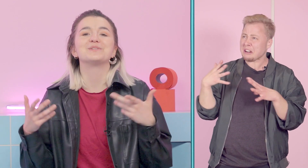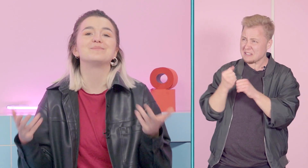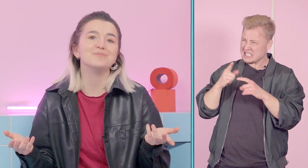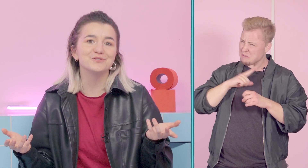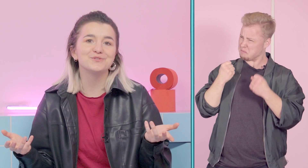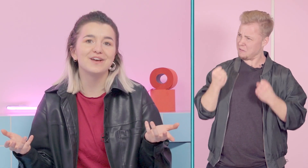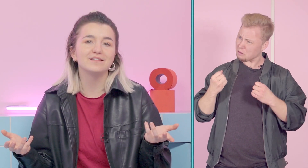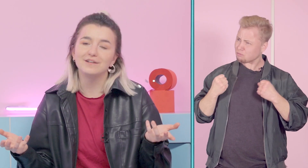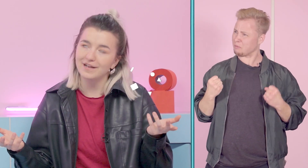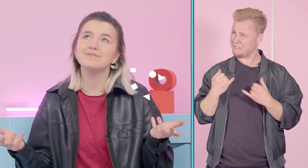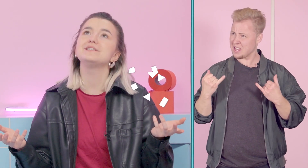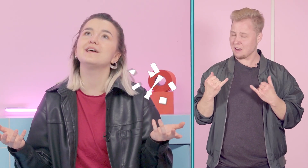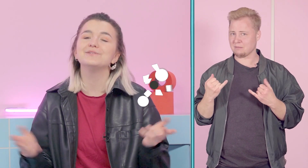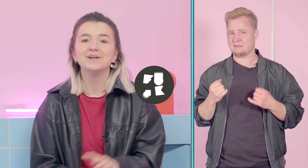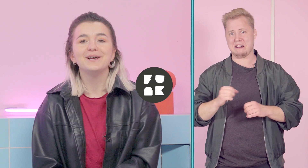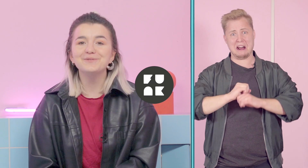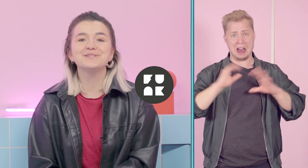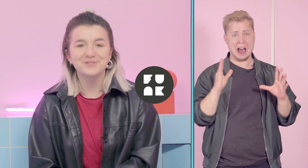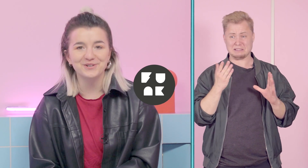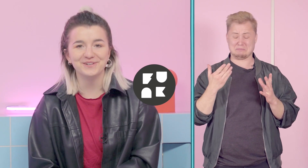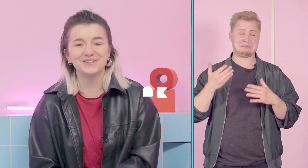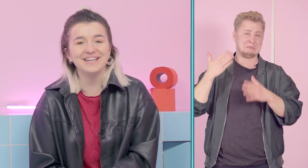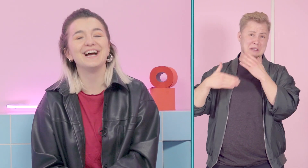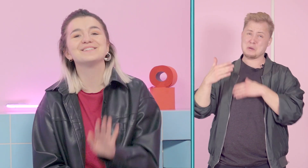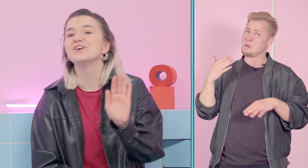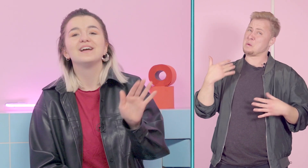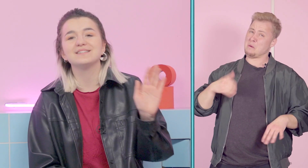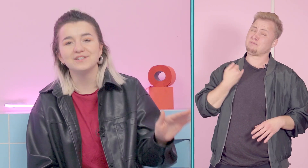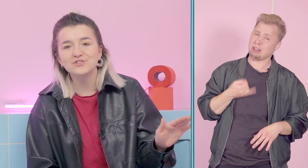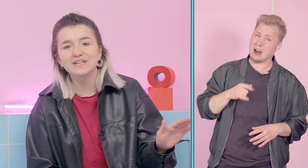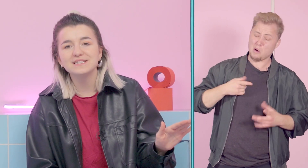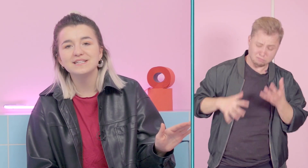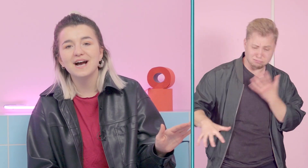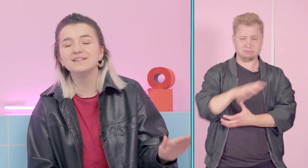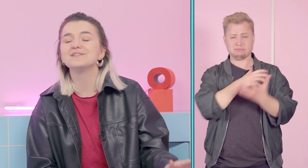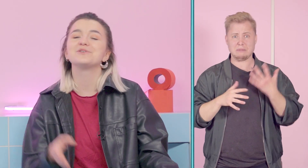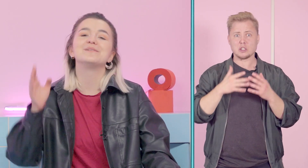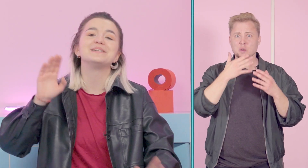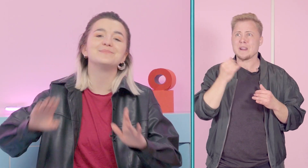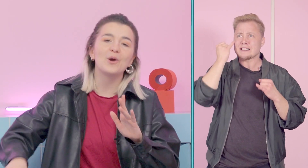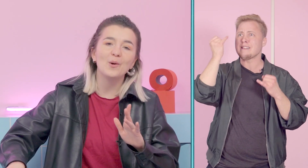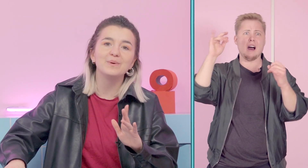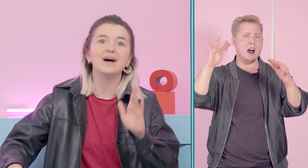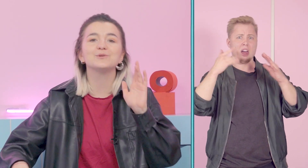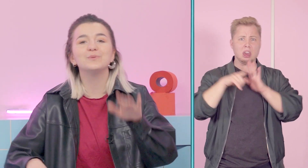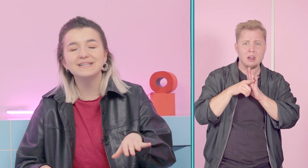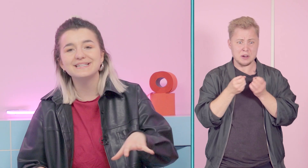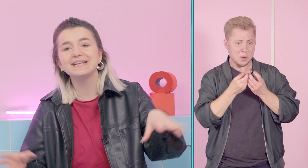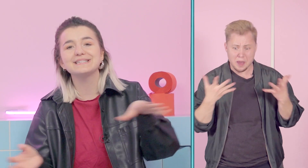selbstbewusst zu werden. Und let me tell you, it was a journey, okay, also ganz ehrlich, Schönheitsideale, Struggle mit dem Körper, Queer sein, das